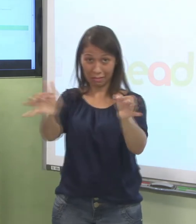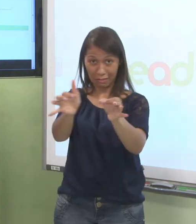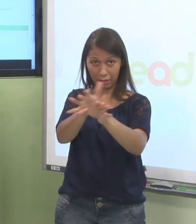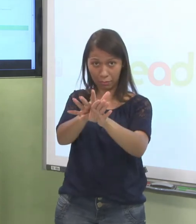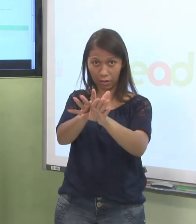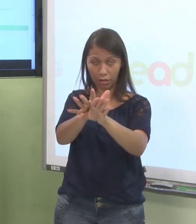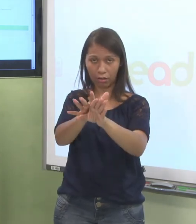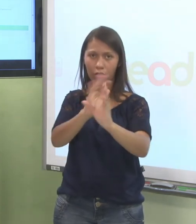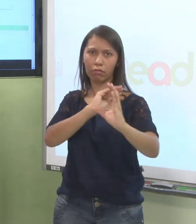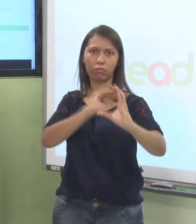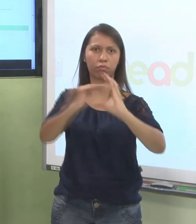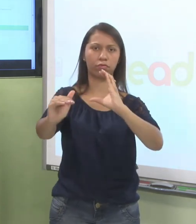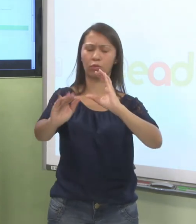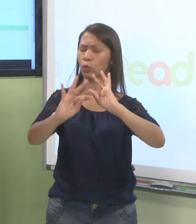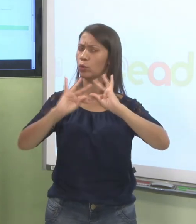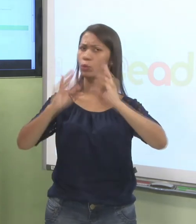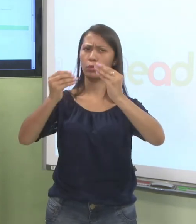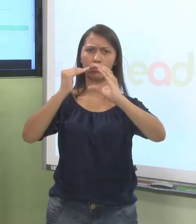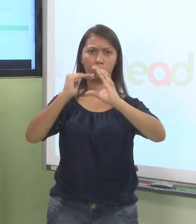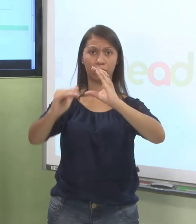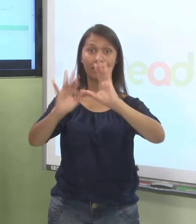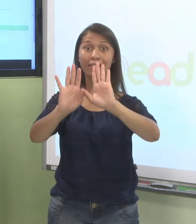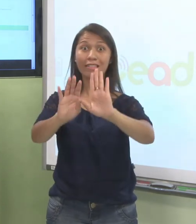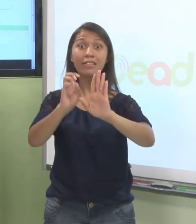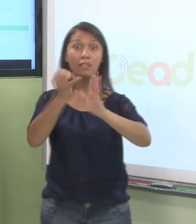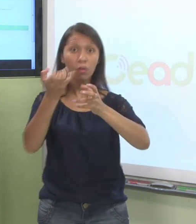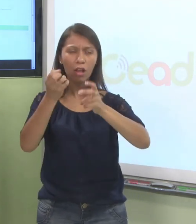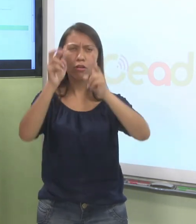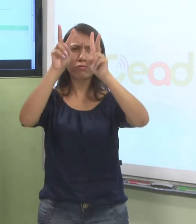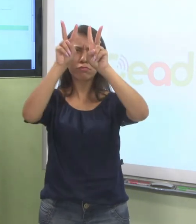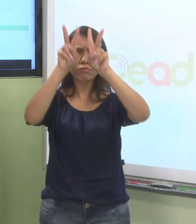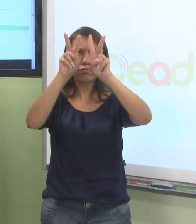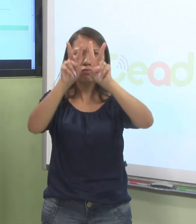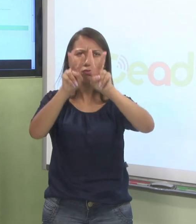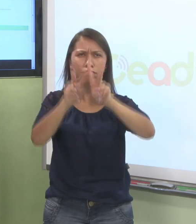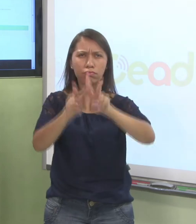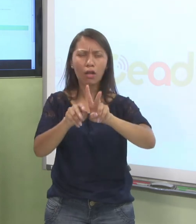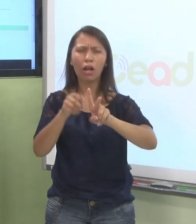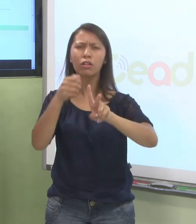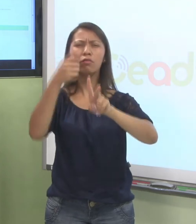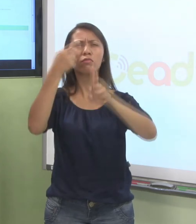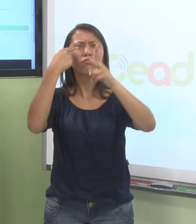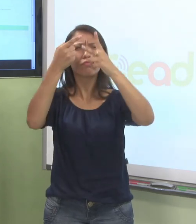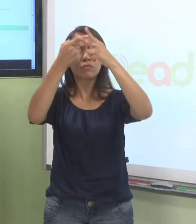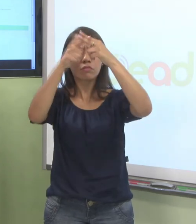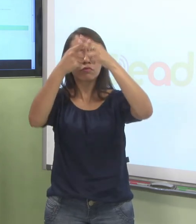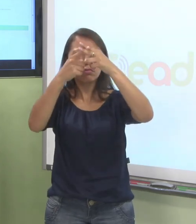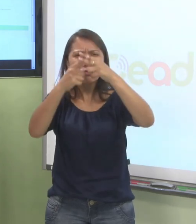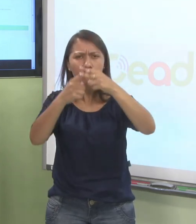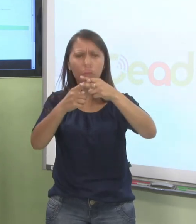terminar. Caso eu queira revisar essa minha avaliação, olhar quais questões eu marquei, eu clico em retornar à tentativa.